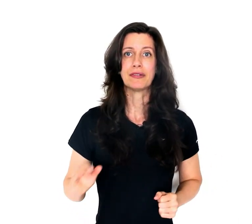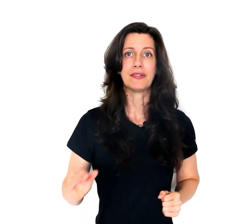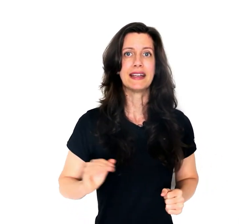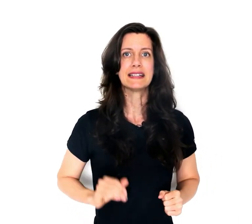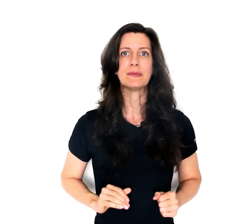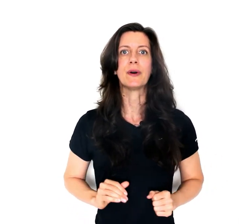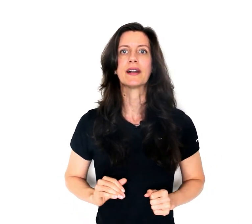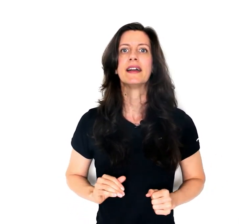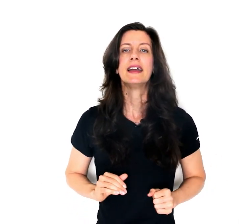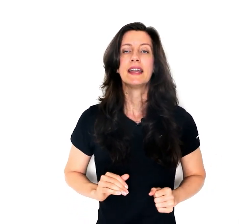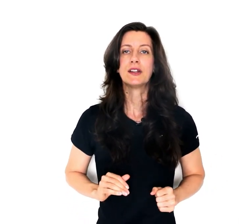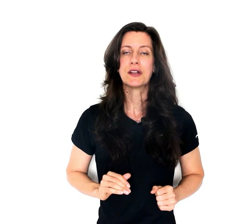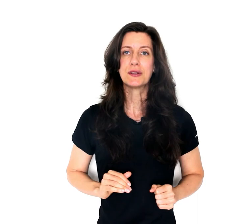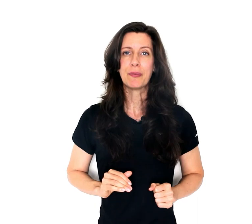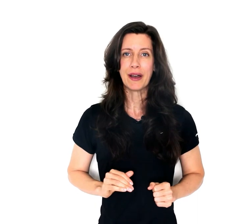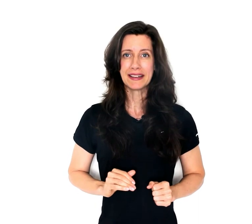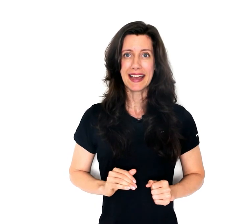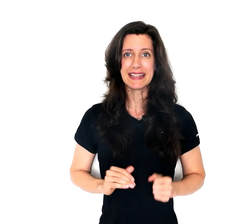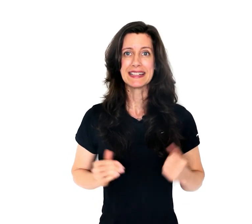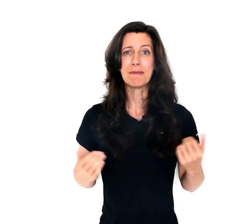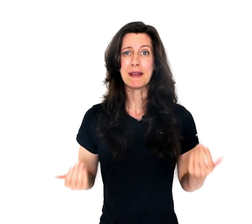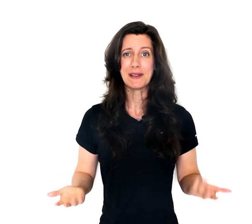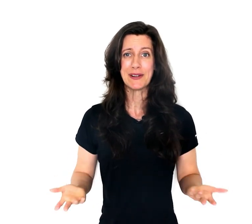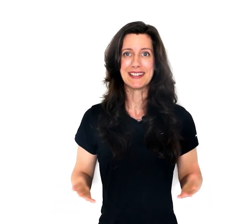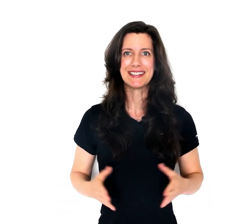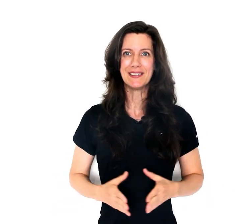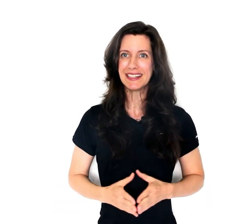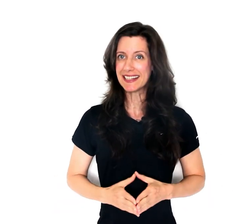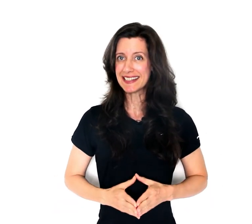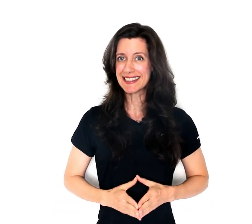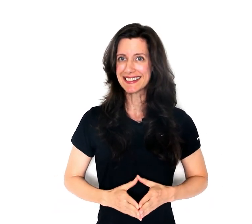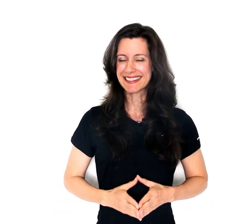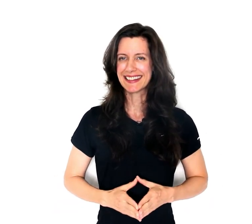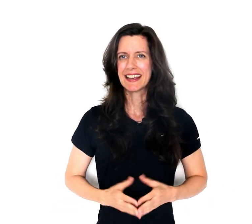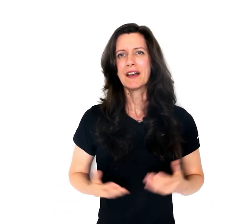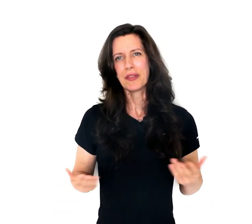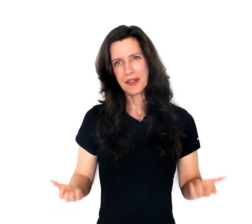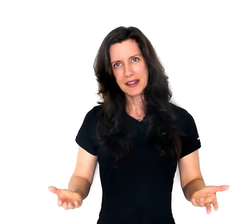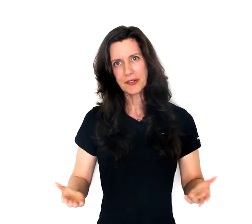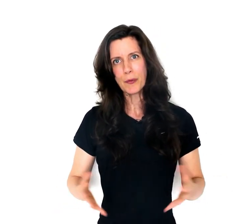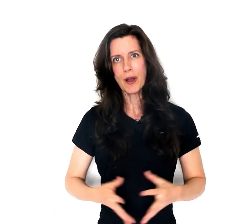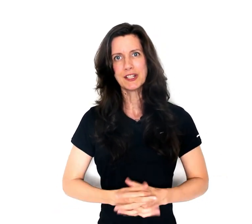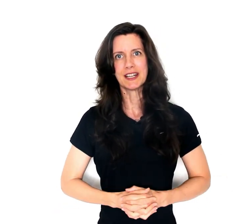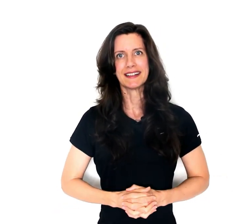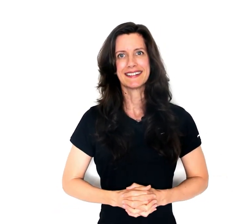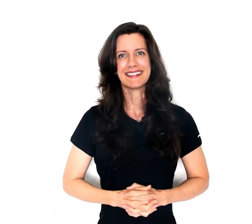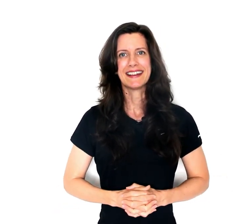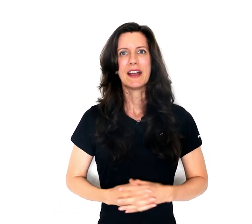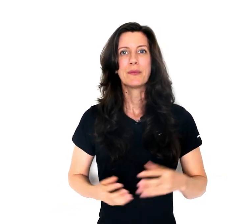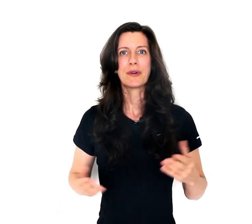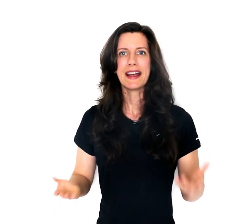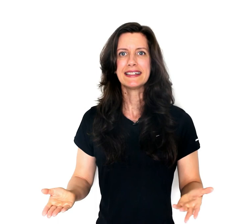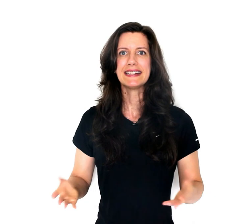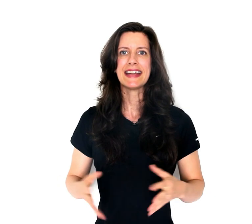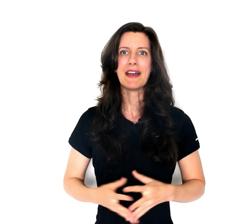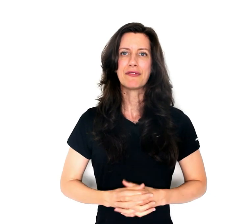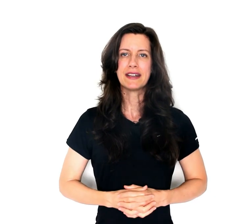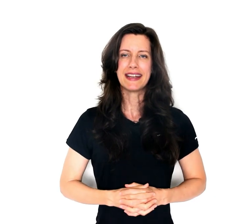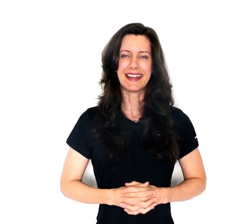Facebook e nosso podcast Melhore Seu Inglês. Thanks for watching! Practice every day